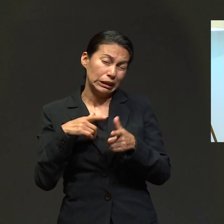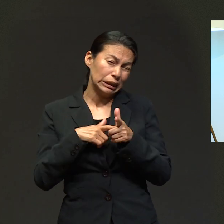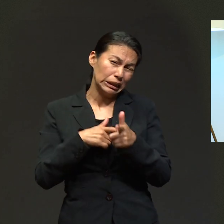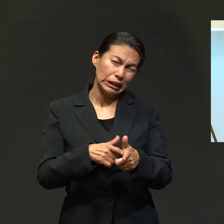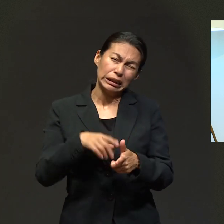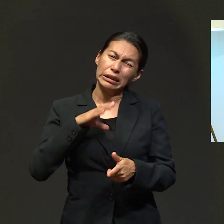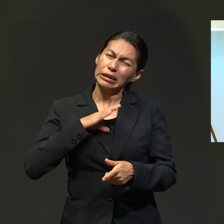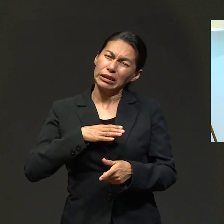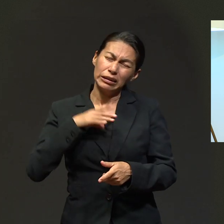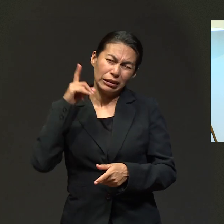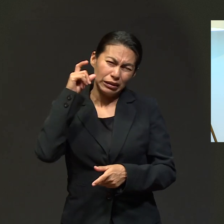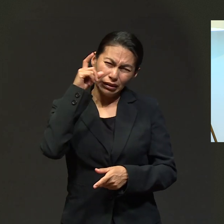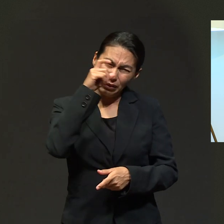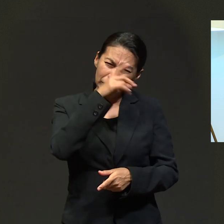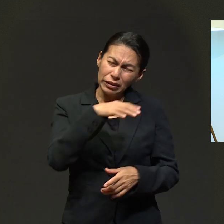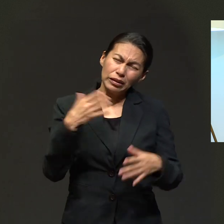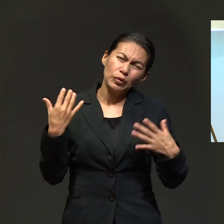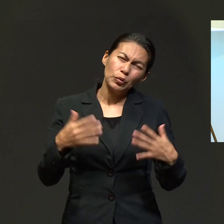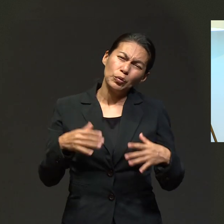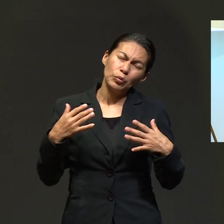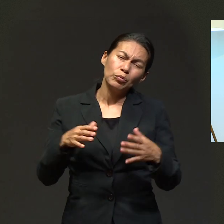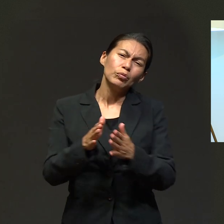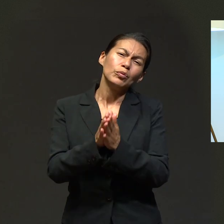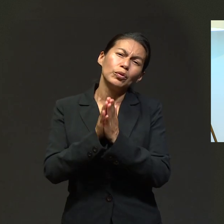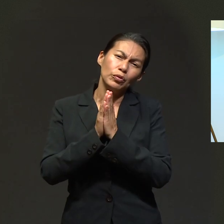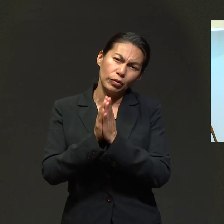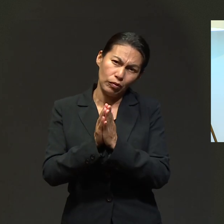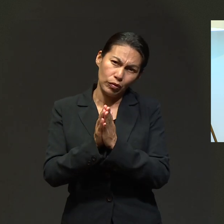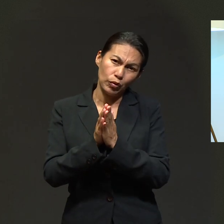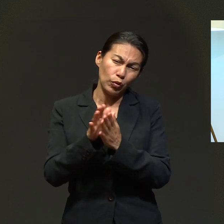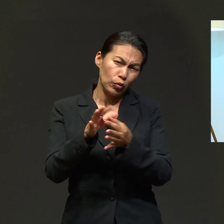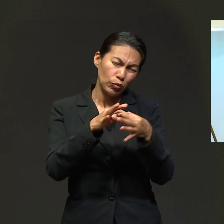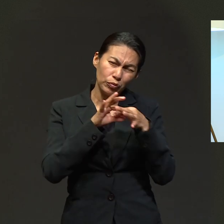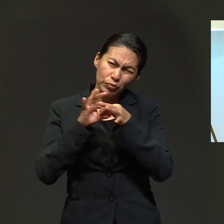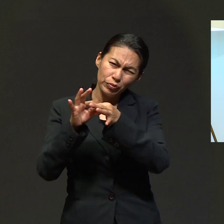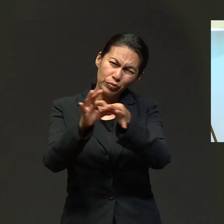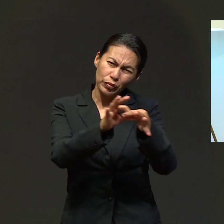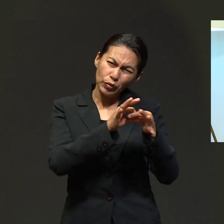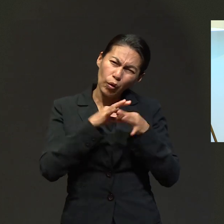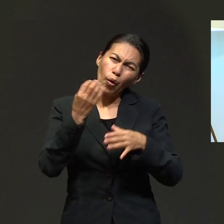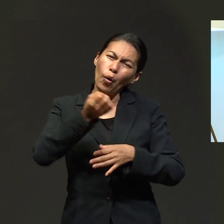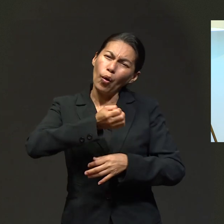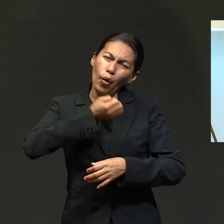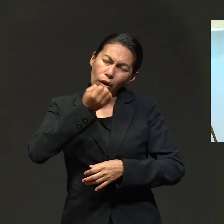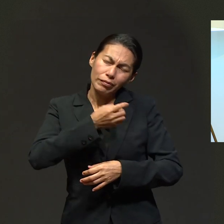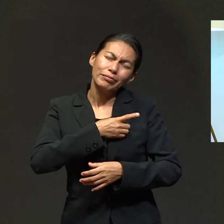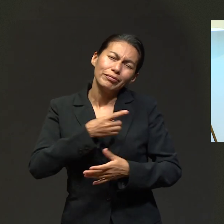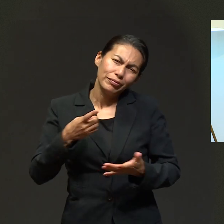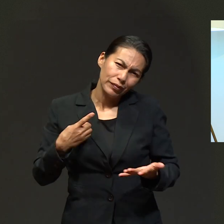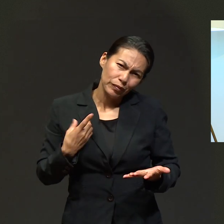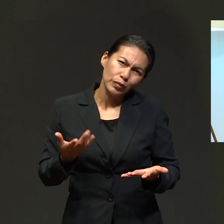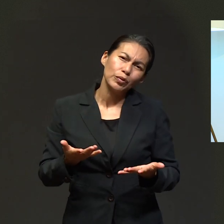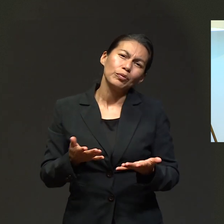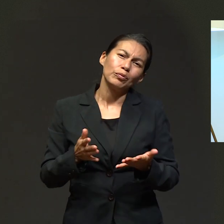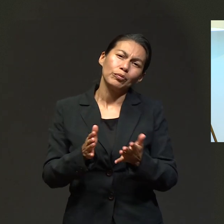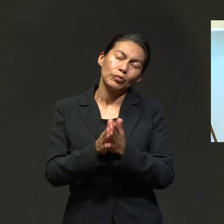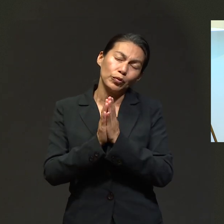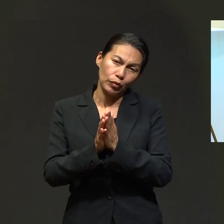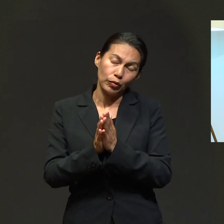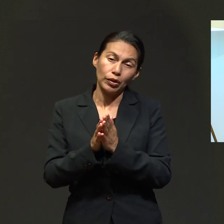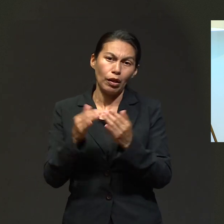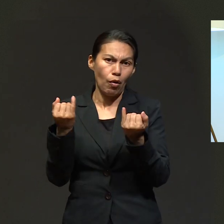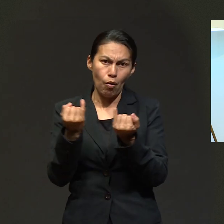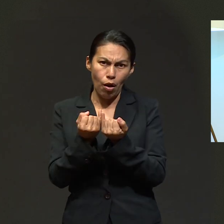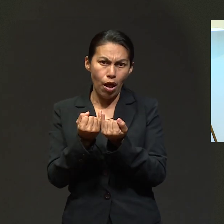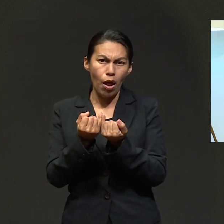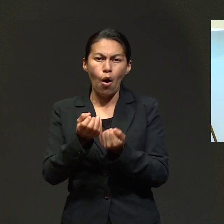muy difícil y debemos unirnos en oración por él. Desde luego, también debemos seguir orando por